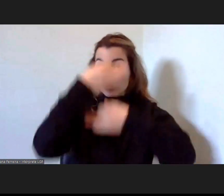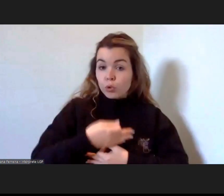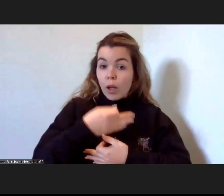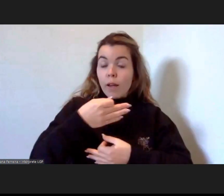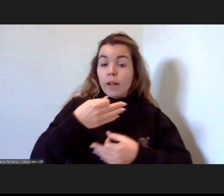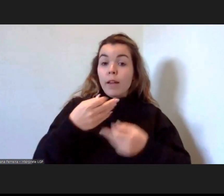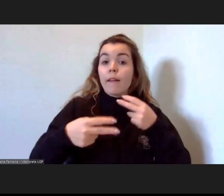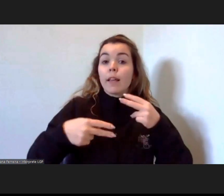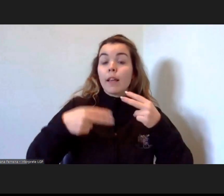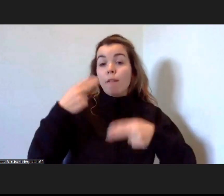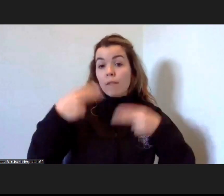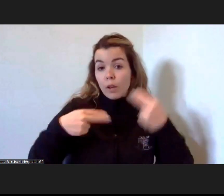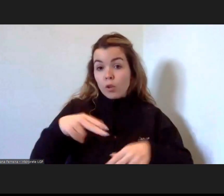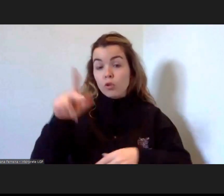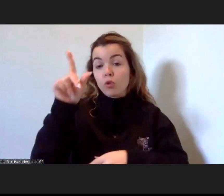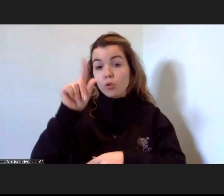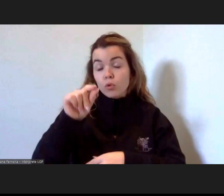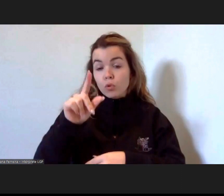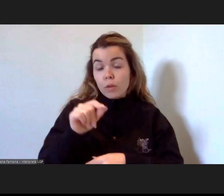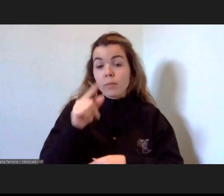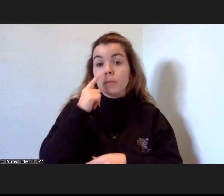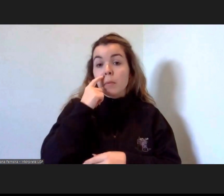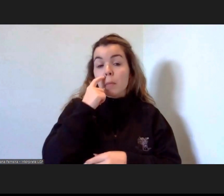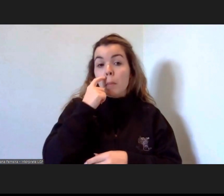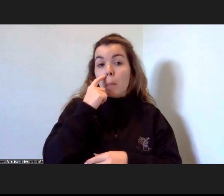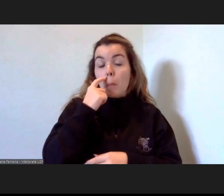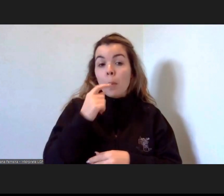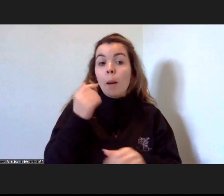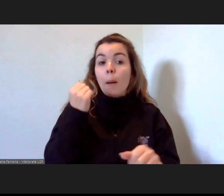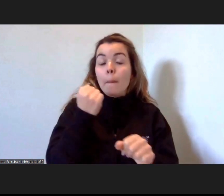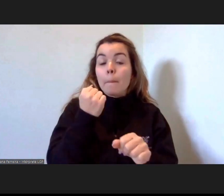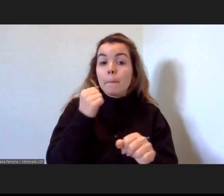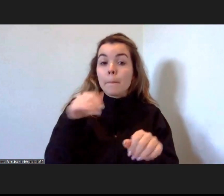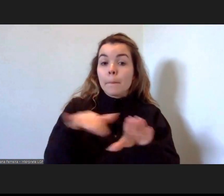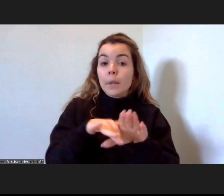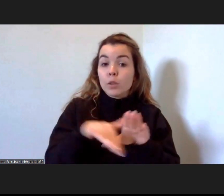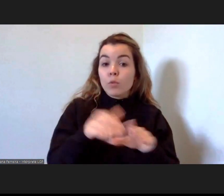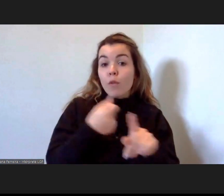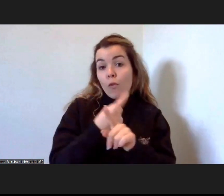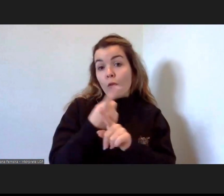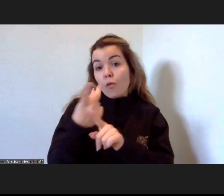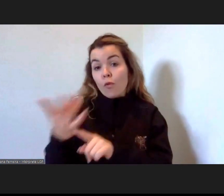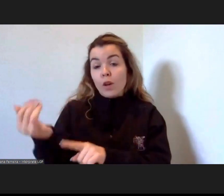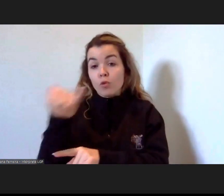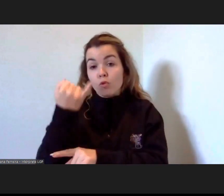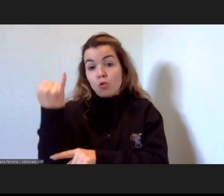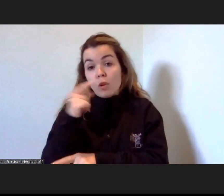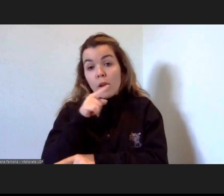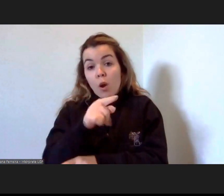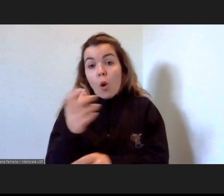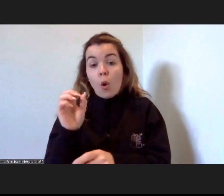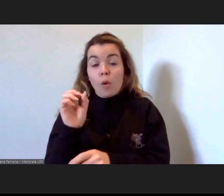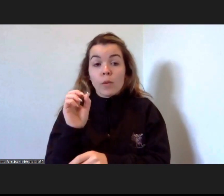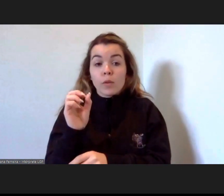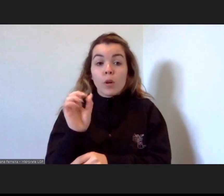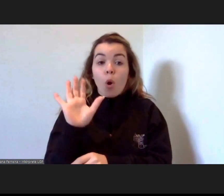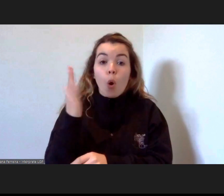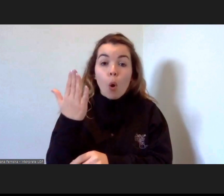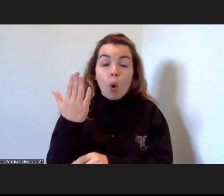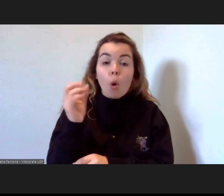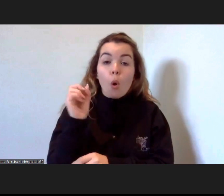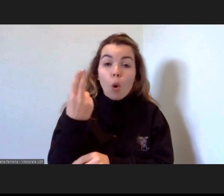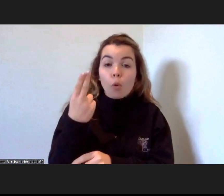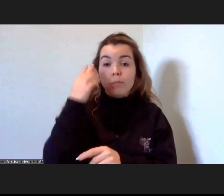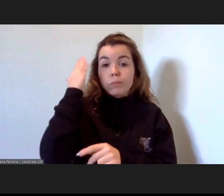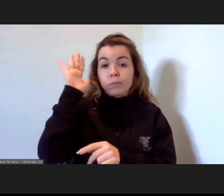finanças com a participação destes vários intervenientes ou pelo menos que sejam metidos em conta quando se estruturam os